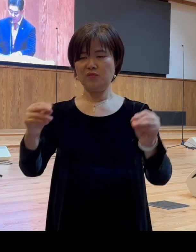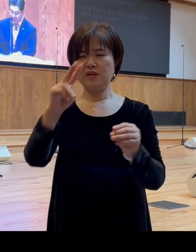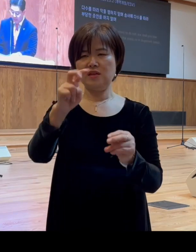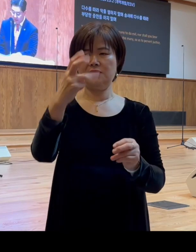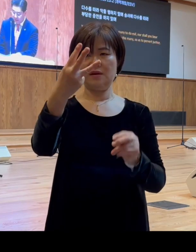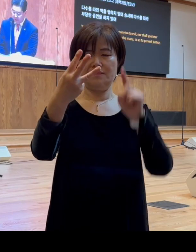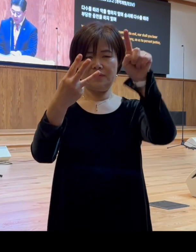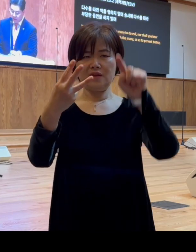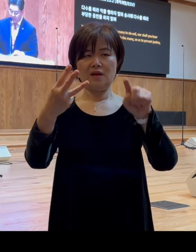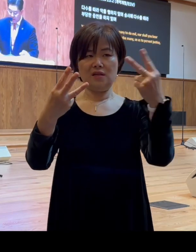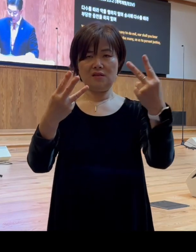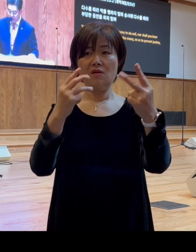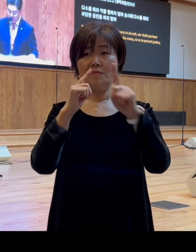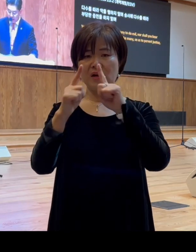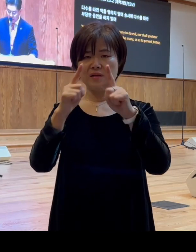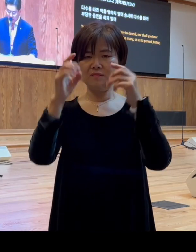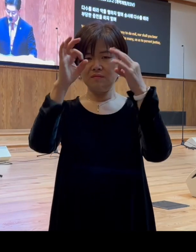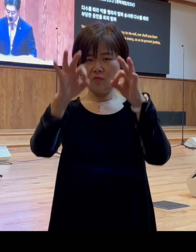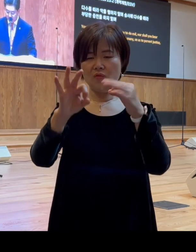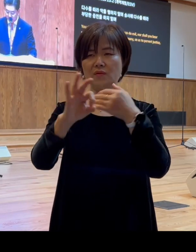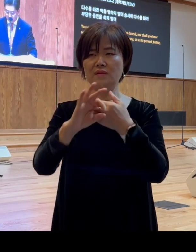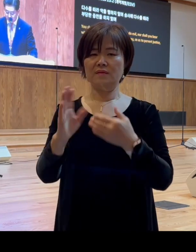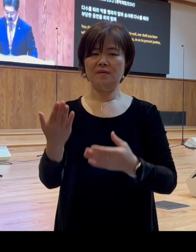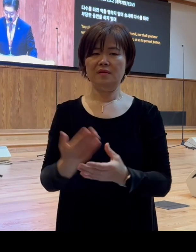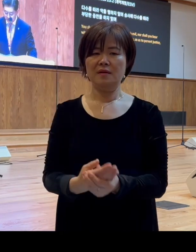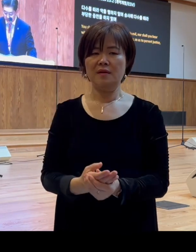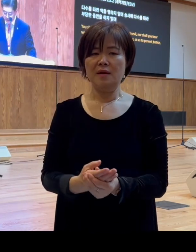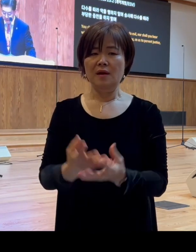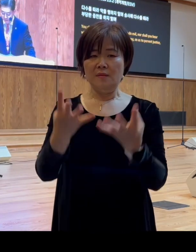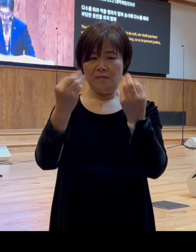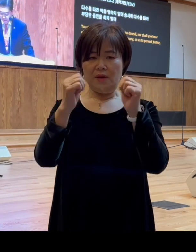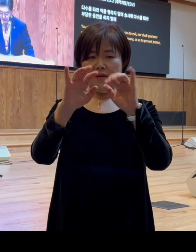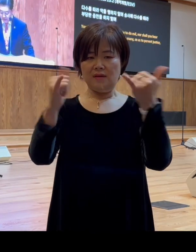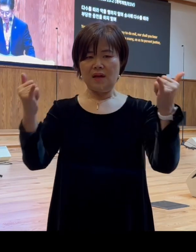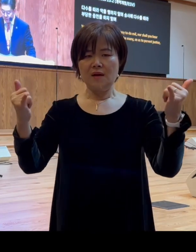2절 말씀을 같이 한번 읽겠습니다 시작 다수를 따라